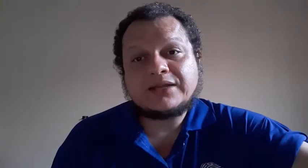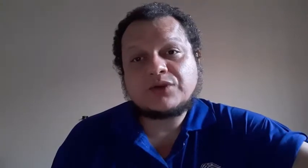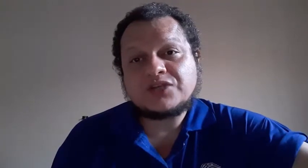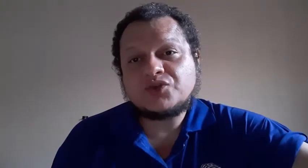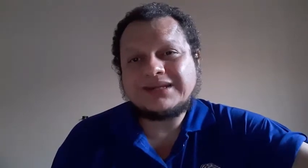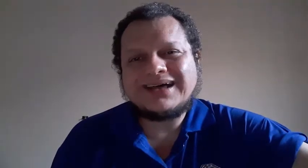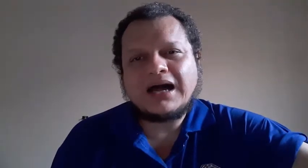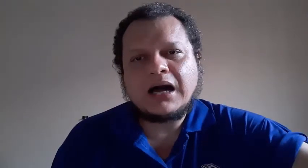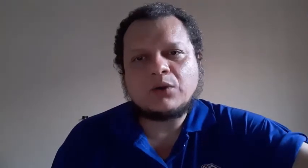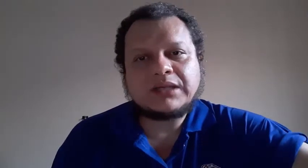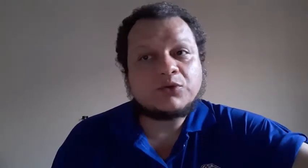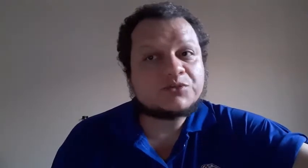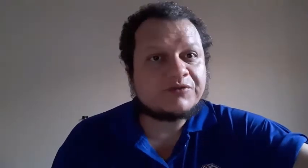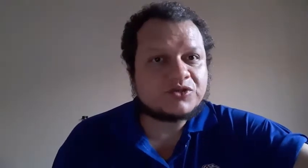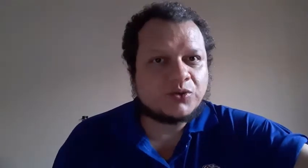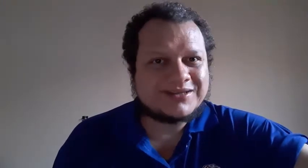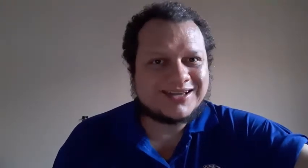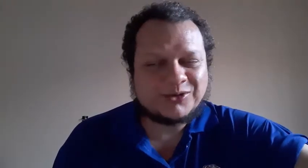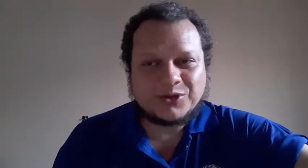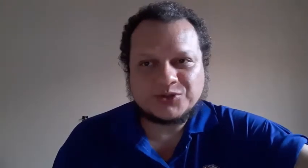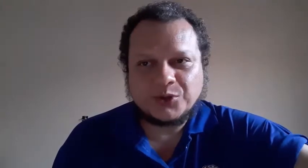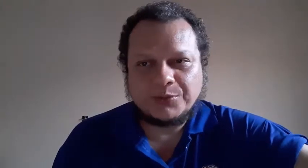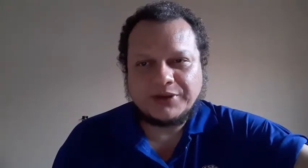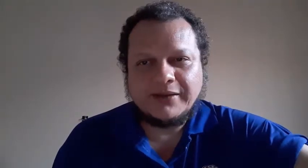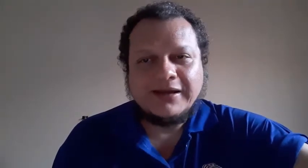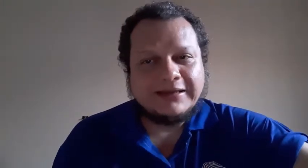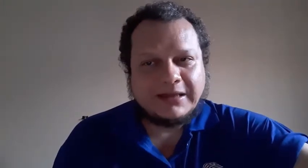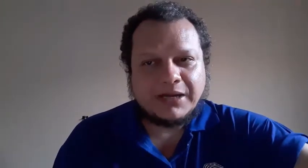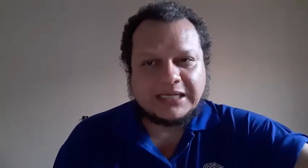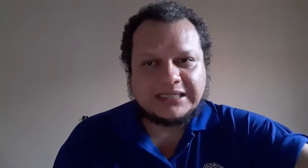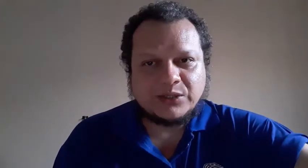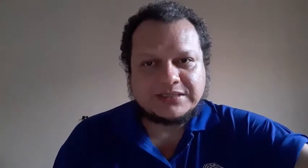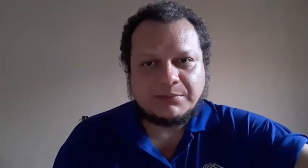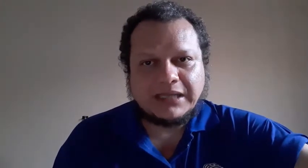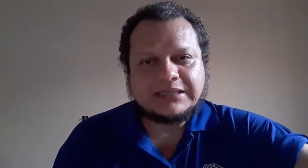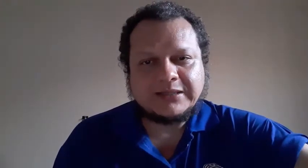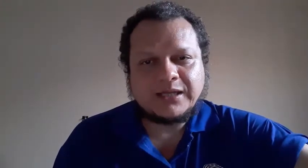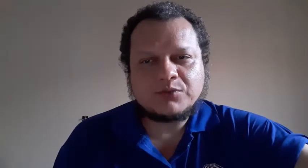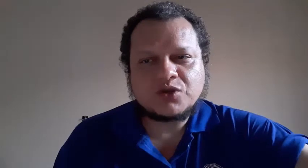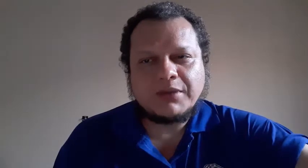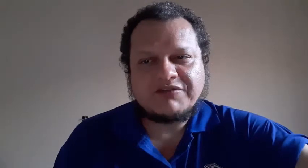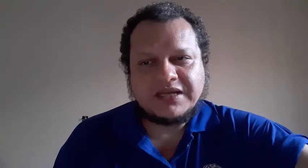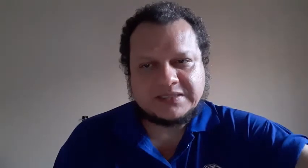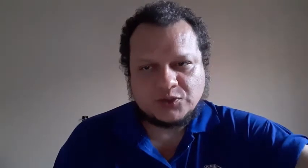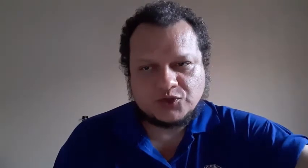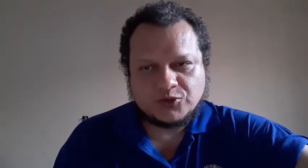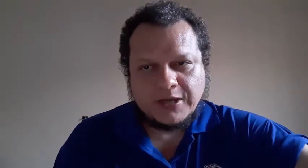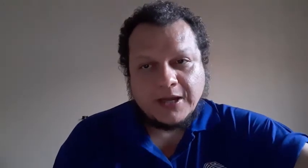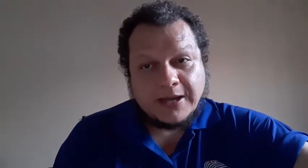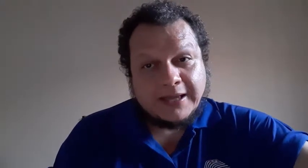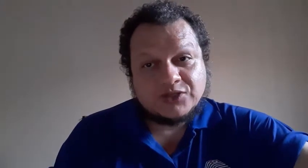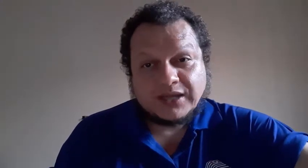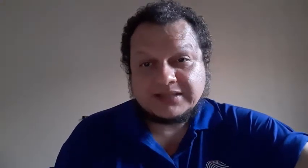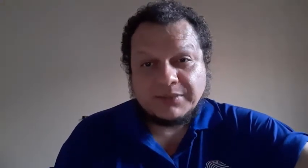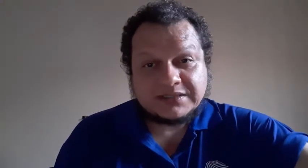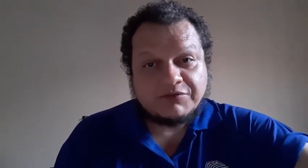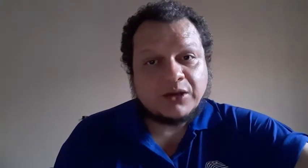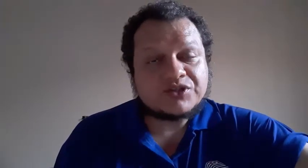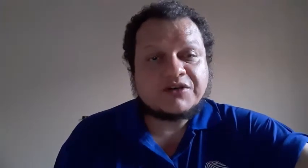educacional. Tem muitos professores aqui no nosso grupo, né? E é bacana nós também entendermos como é que faz isso. Isso aqui também são valores de